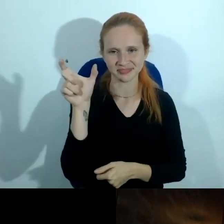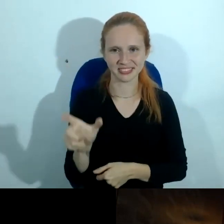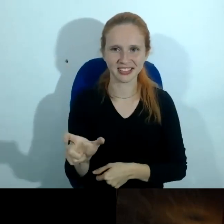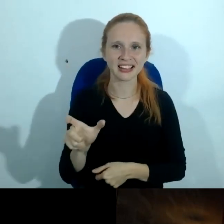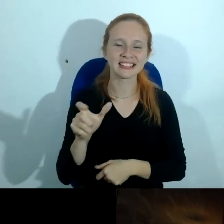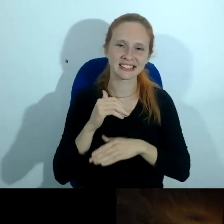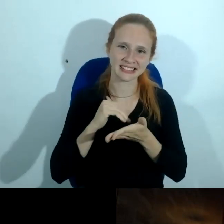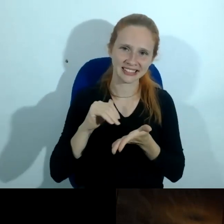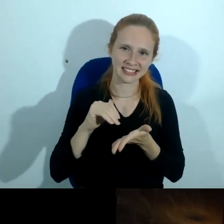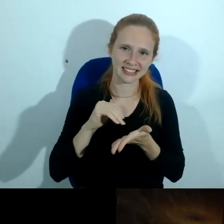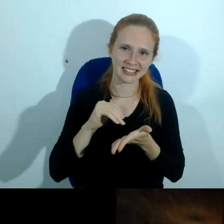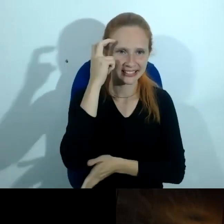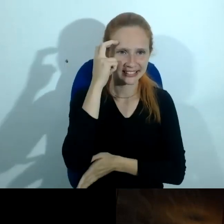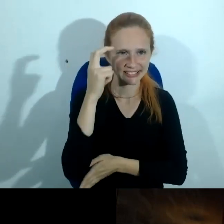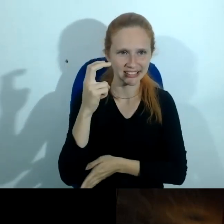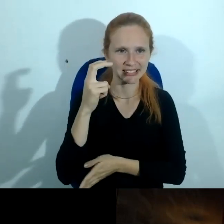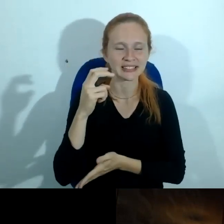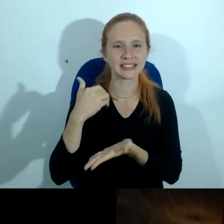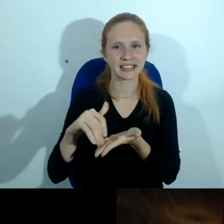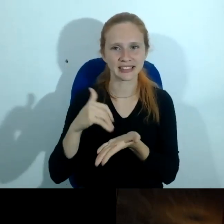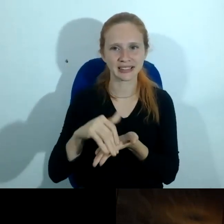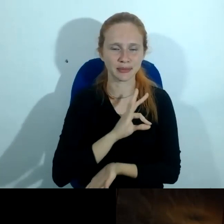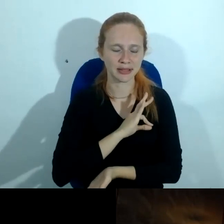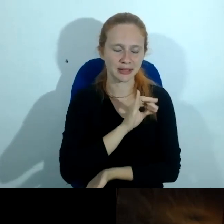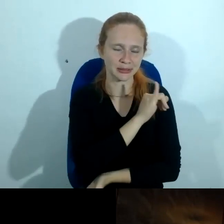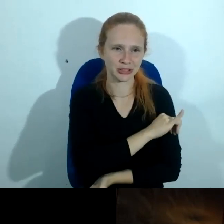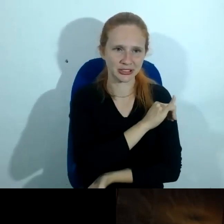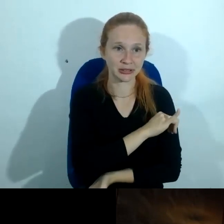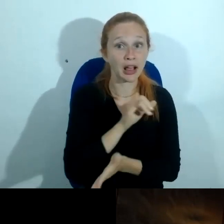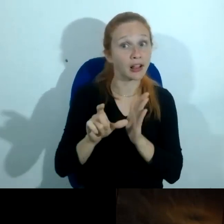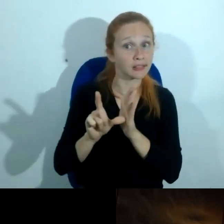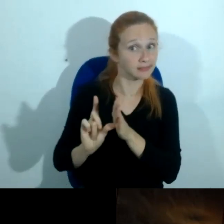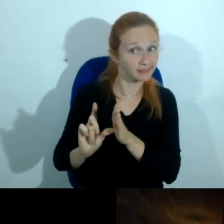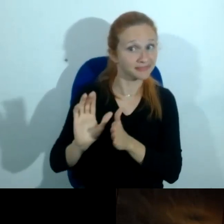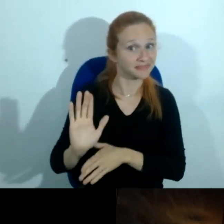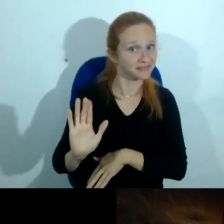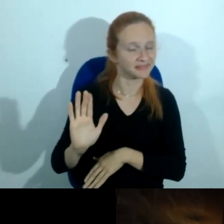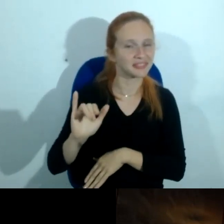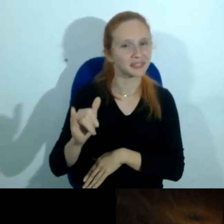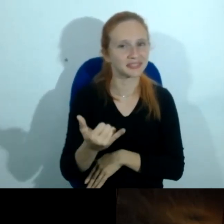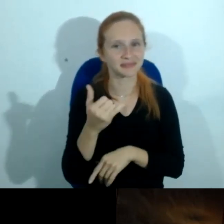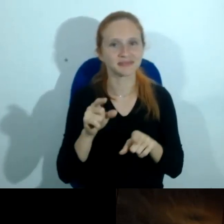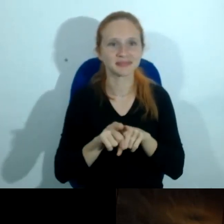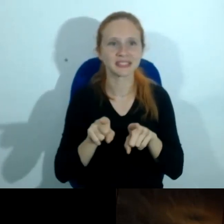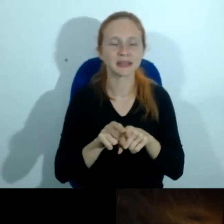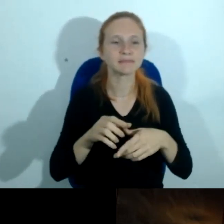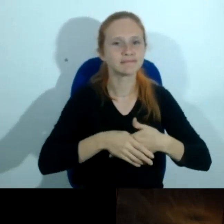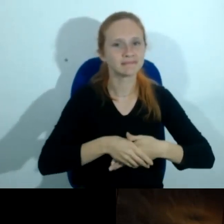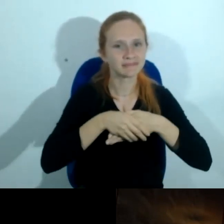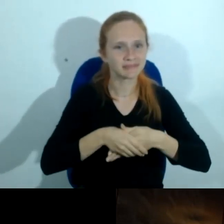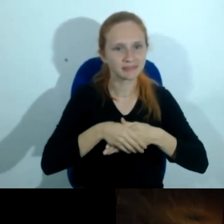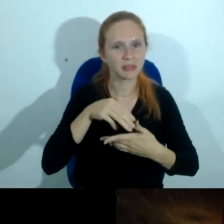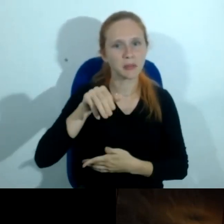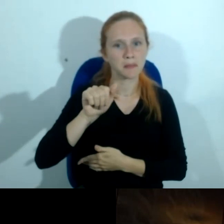inteligência da secretaria de polícia civil do Rio de Janeiro antes de passar a palavra para ele quero aproveitar também para saudar doutor Mauro